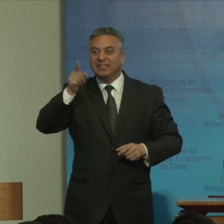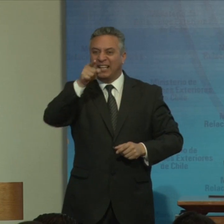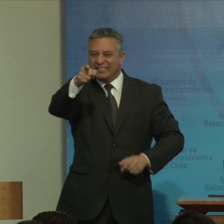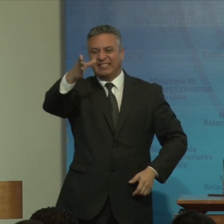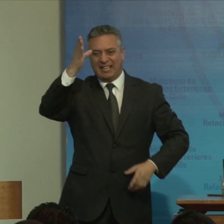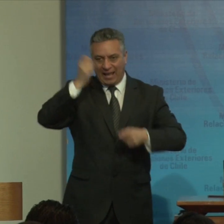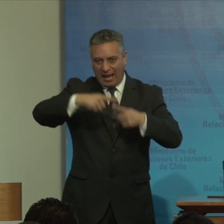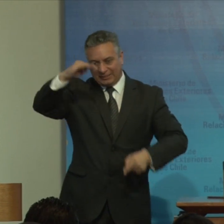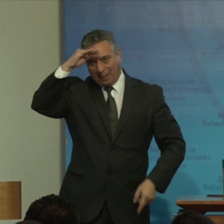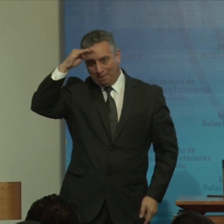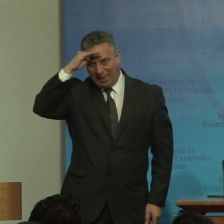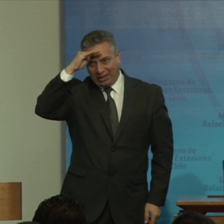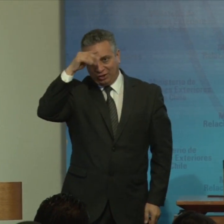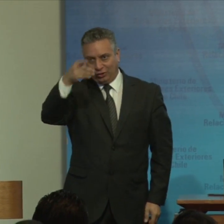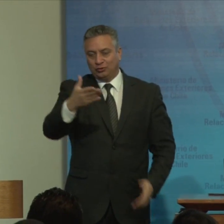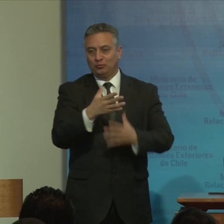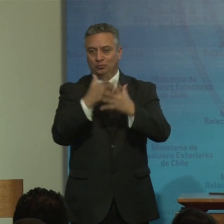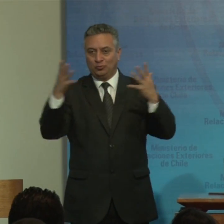muchísimas gracias